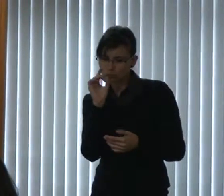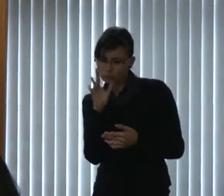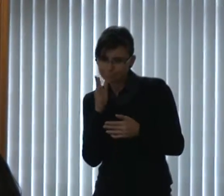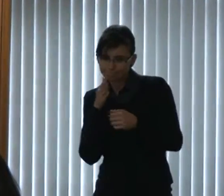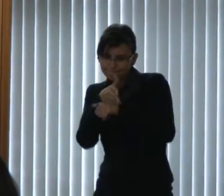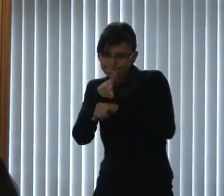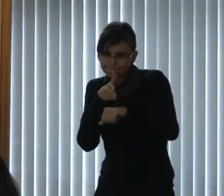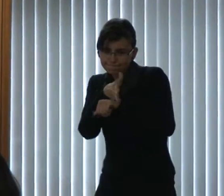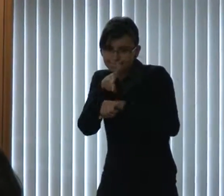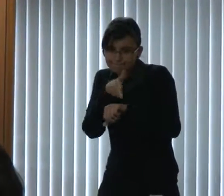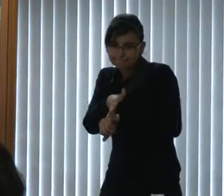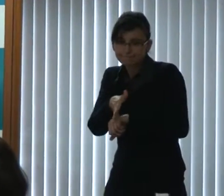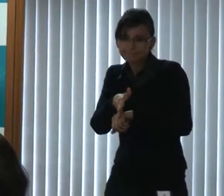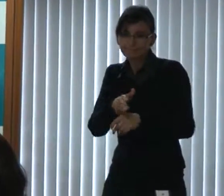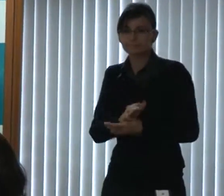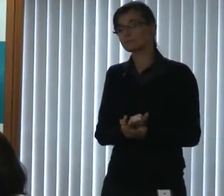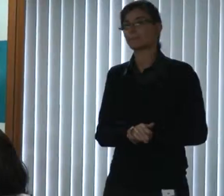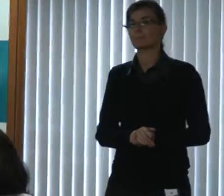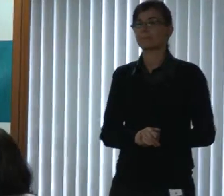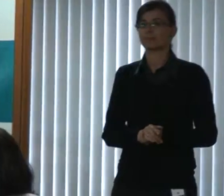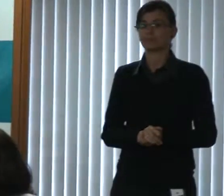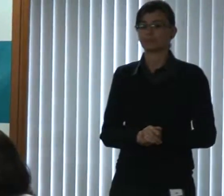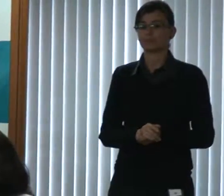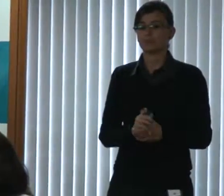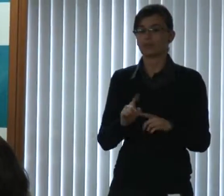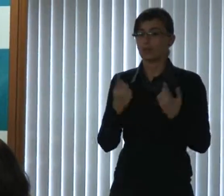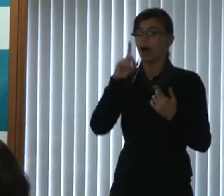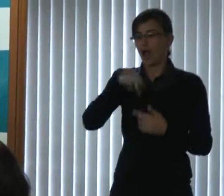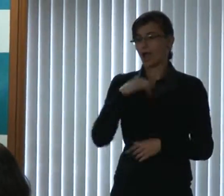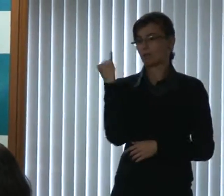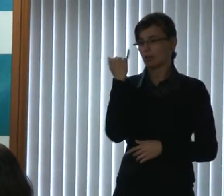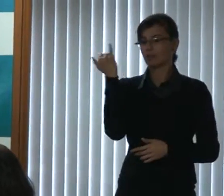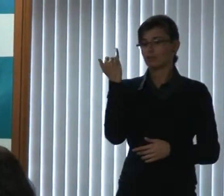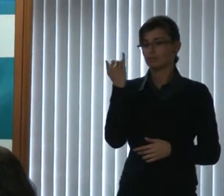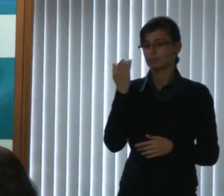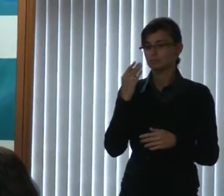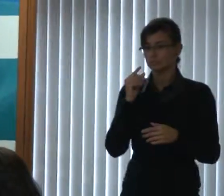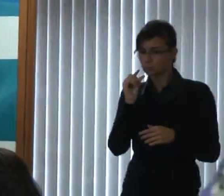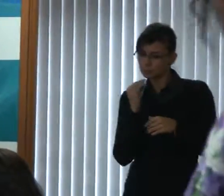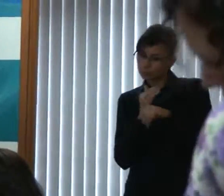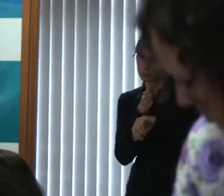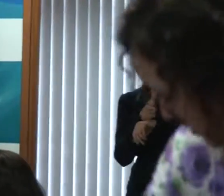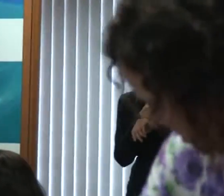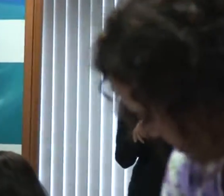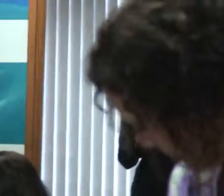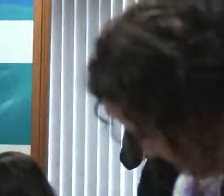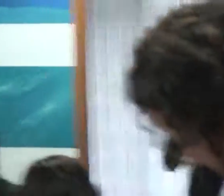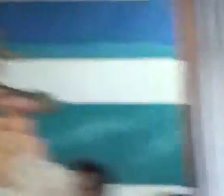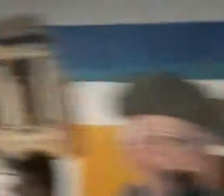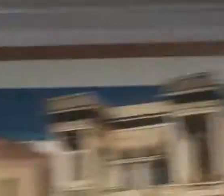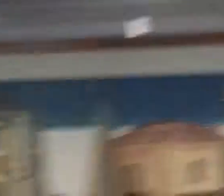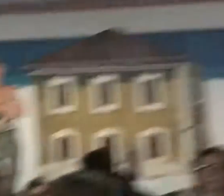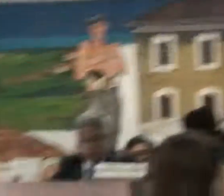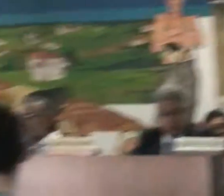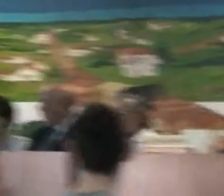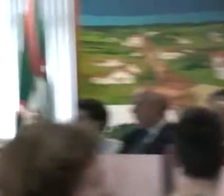É um pequeno gesto. Mas é um gesto de acessibilidade. Isso chama-se respeito. Respeito